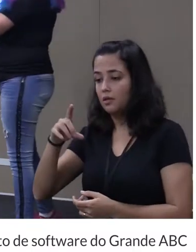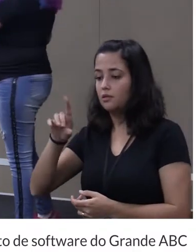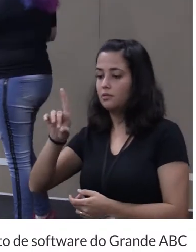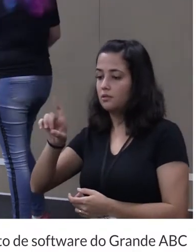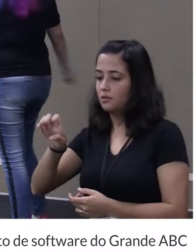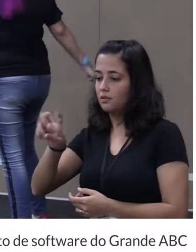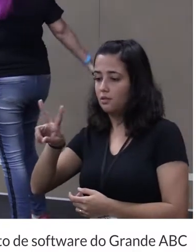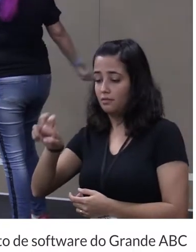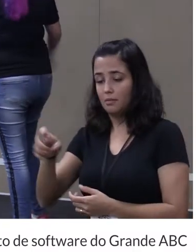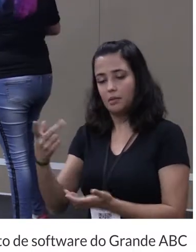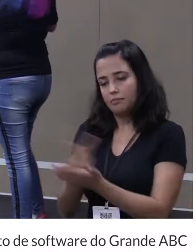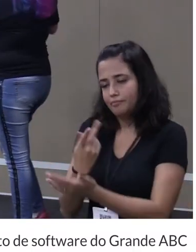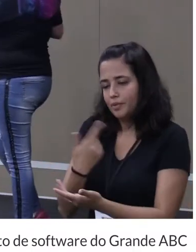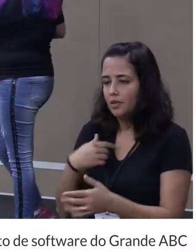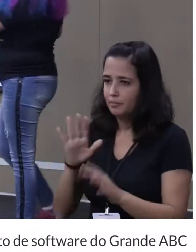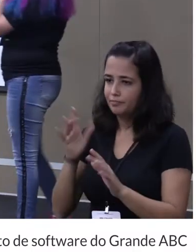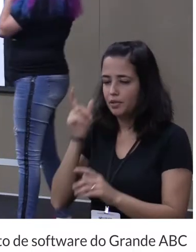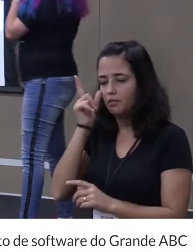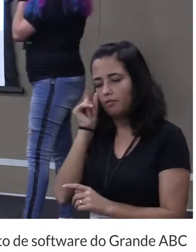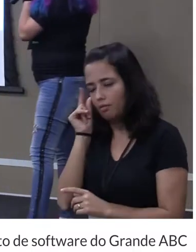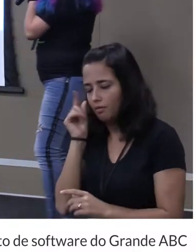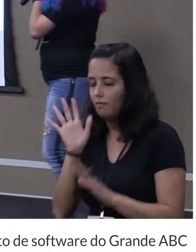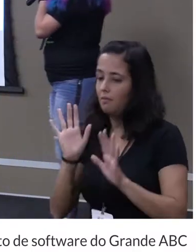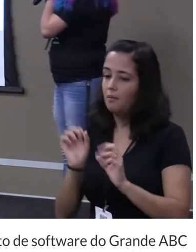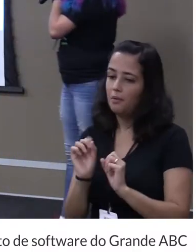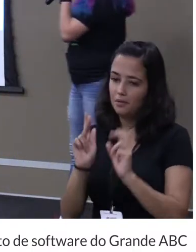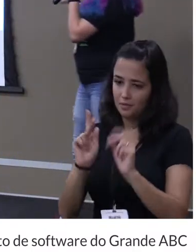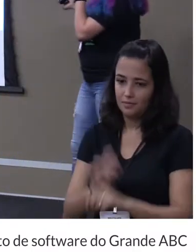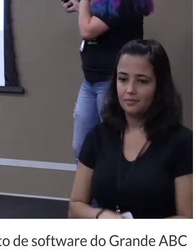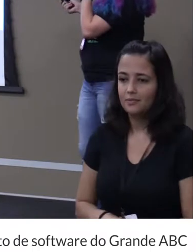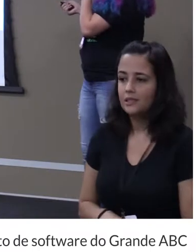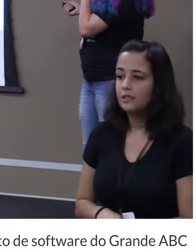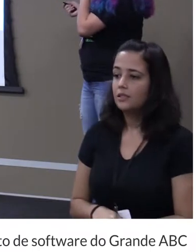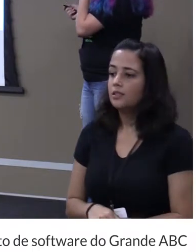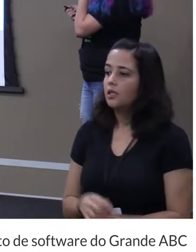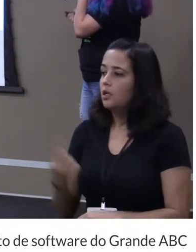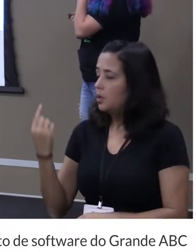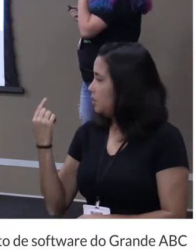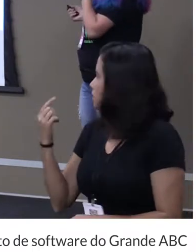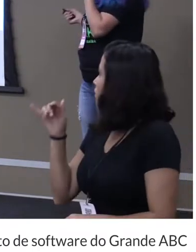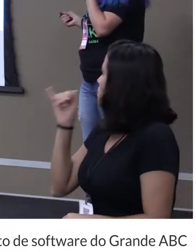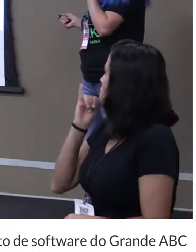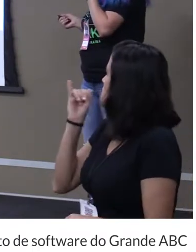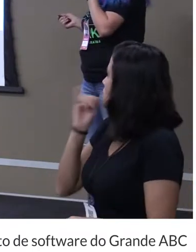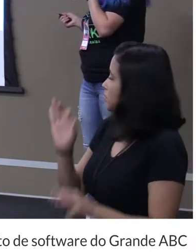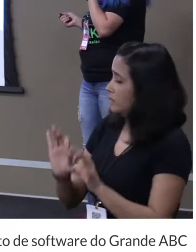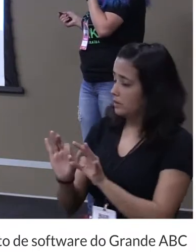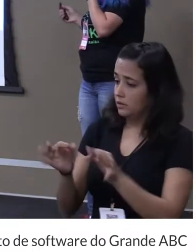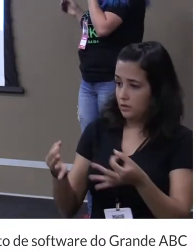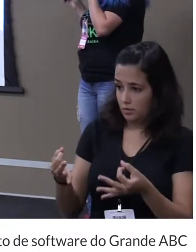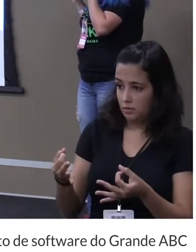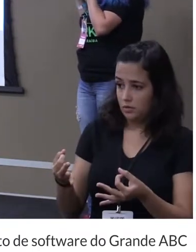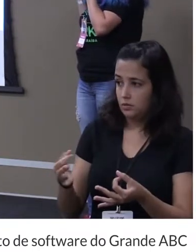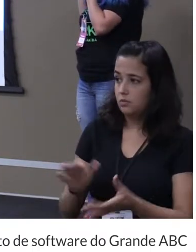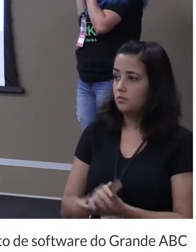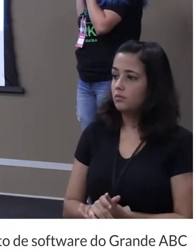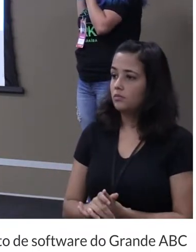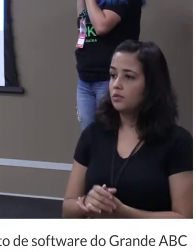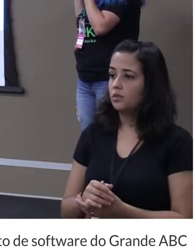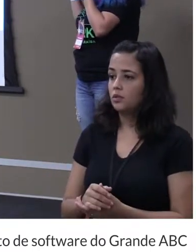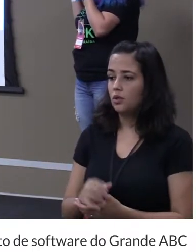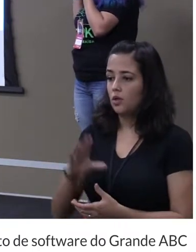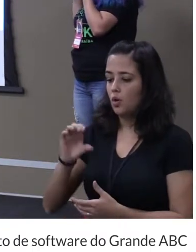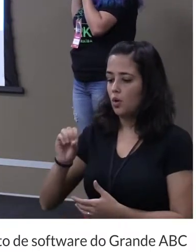certa. Mas de boas. E assim esse é um exemplo simples de um